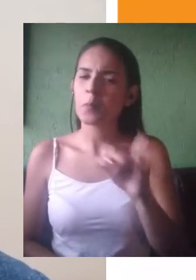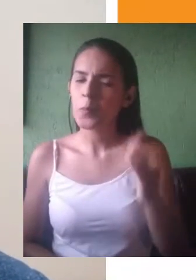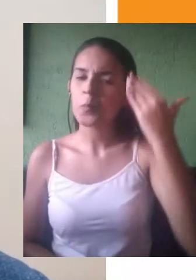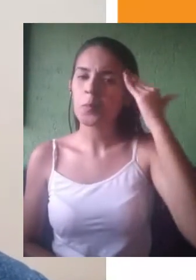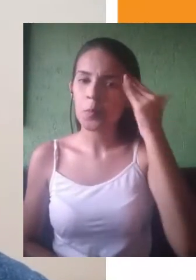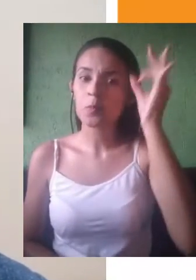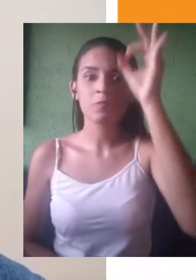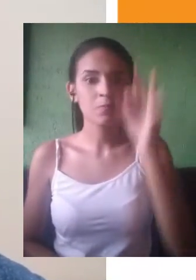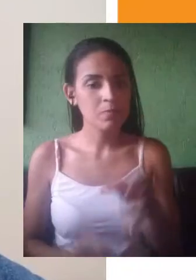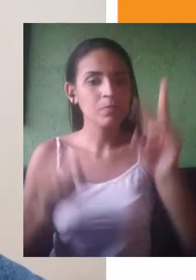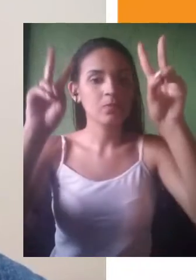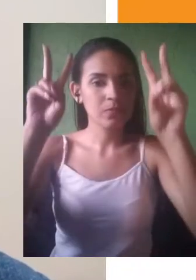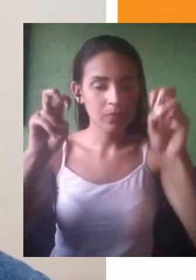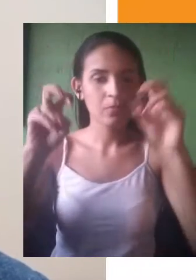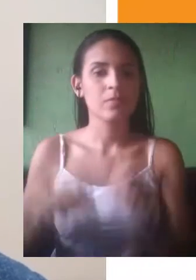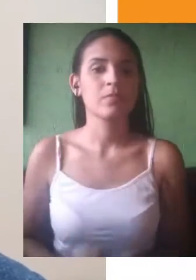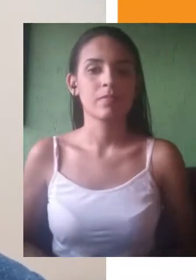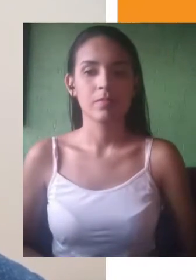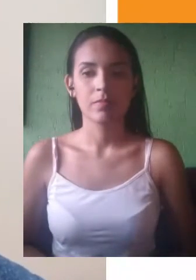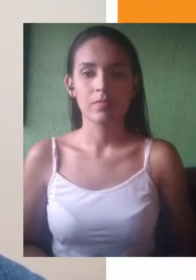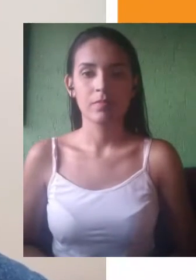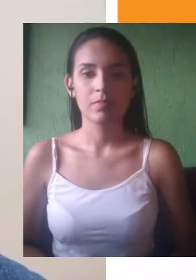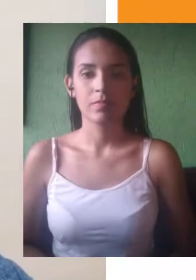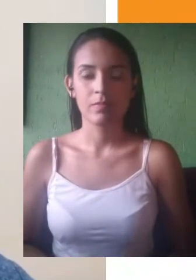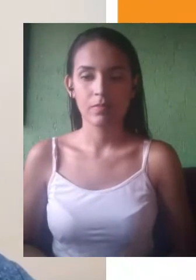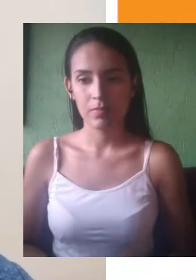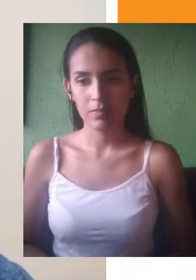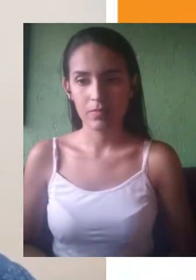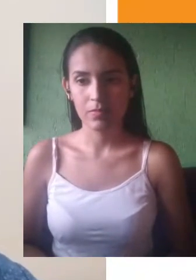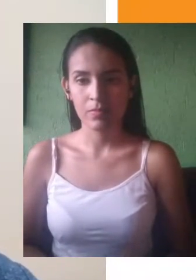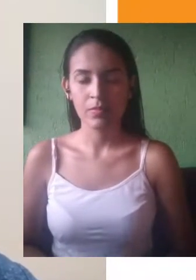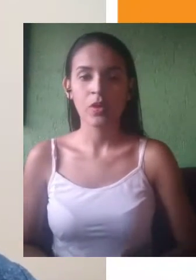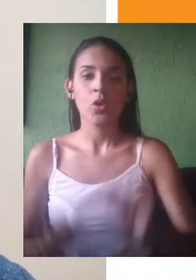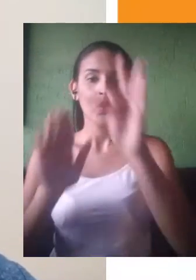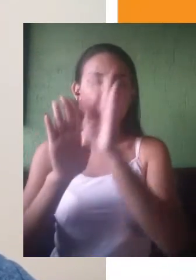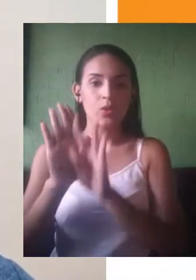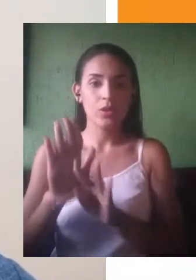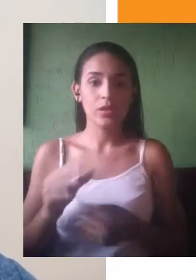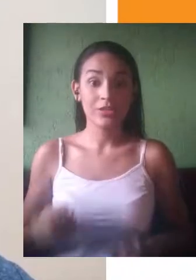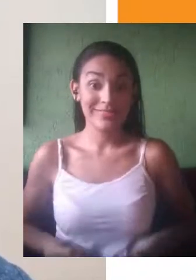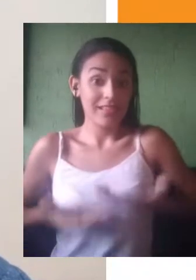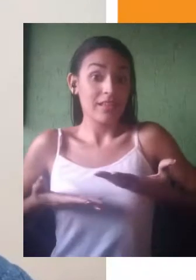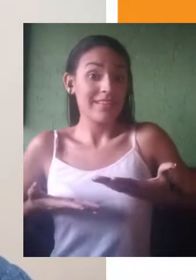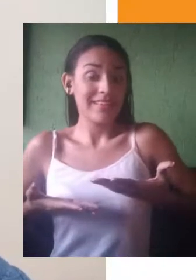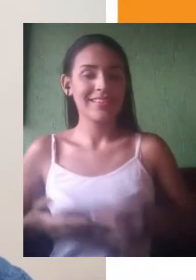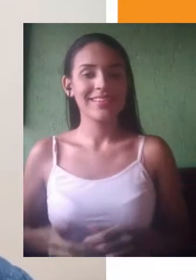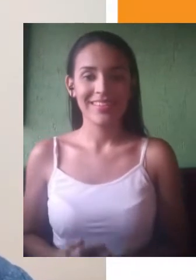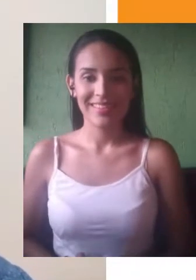atenta dos textos motivadores é sempre muito importante. Os textos motivadores muitas vezes podem acabar